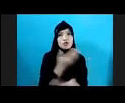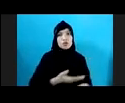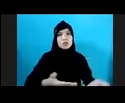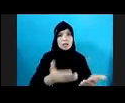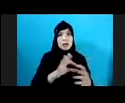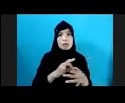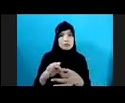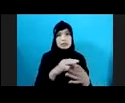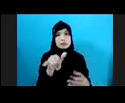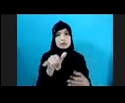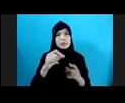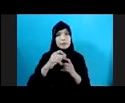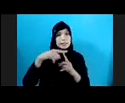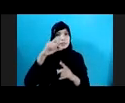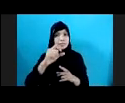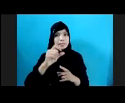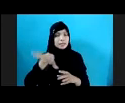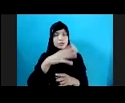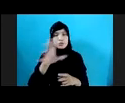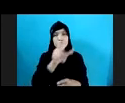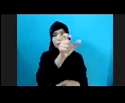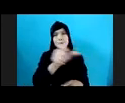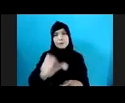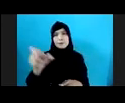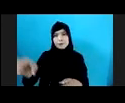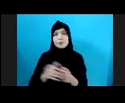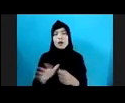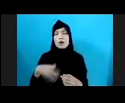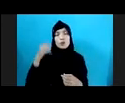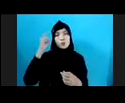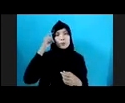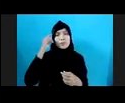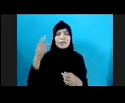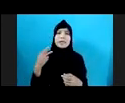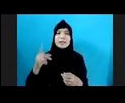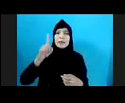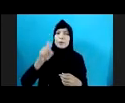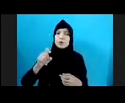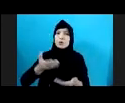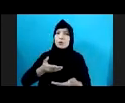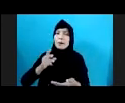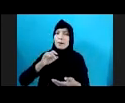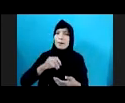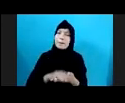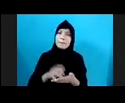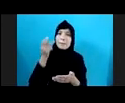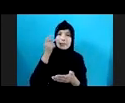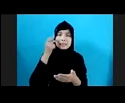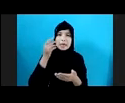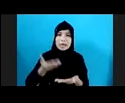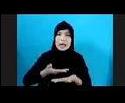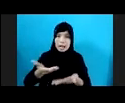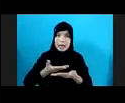Dengan Sep Banyak Pihak Maka Menurut Saya Kita Memang Perlu Menjamin Layanan Komprehensif Dan Integratif